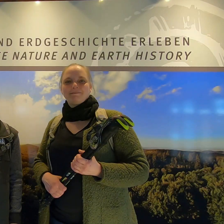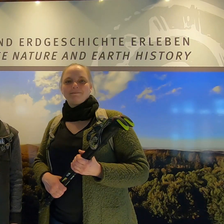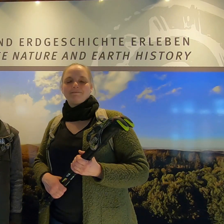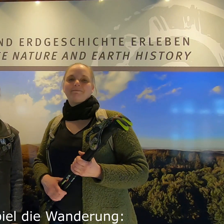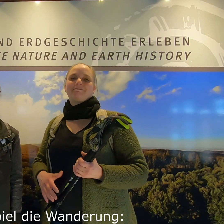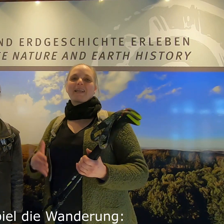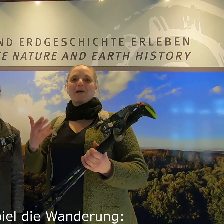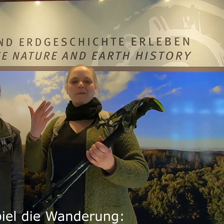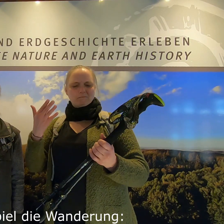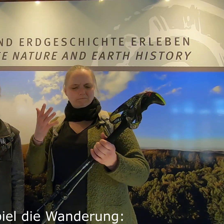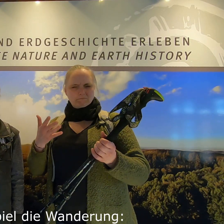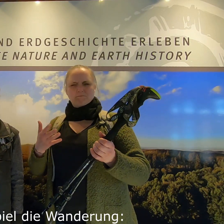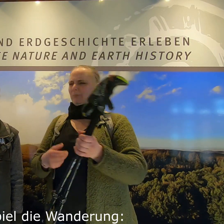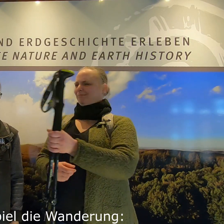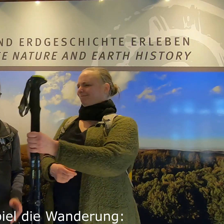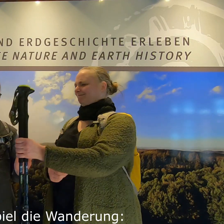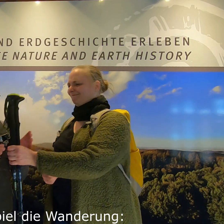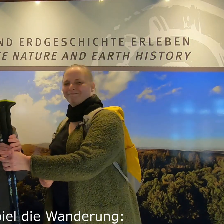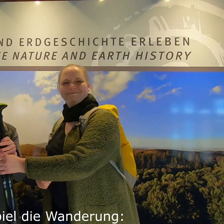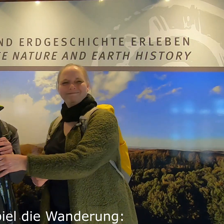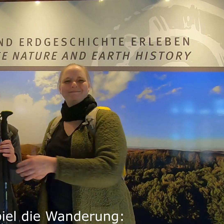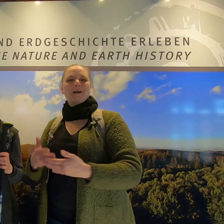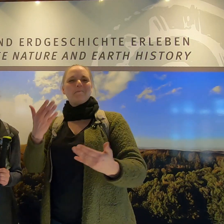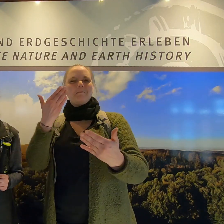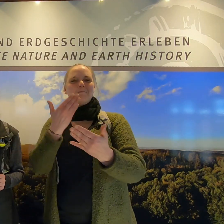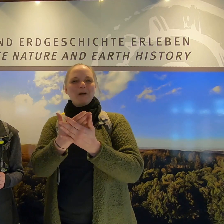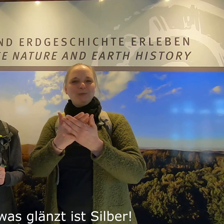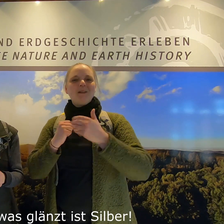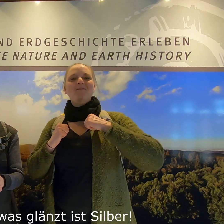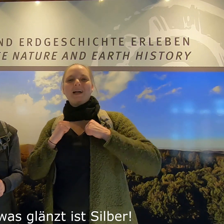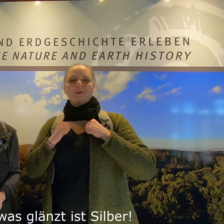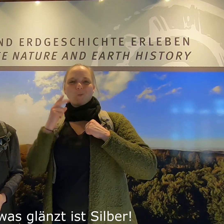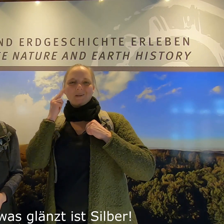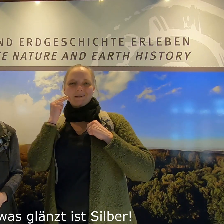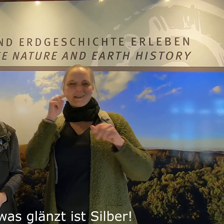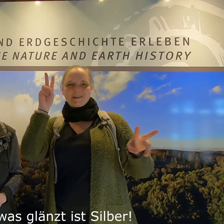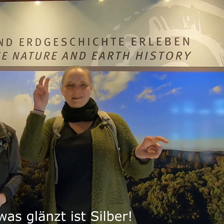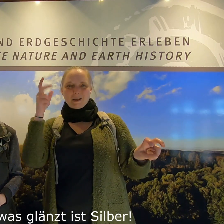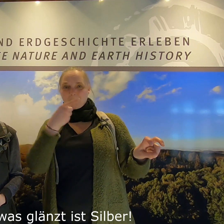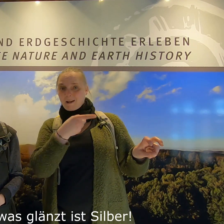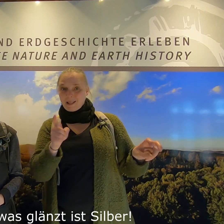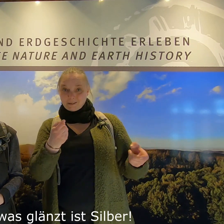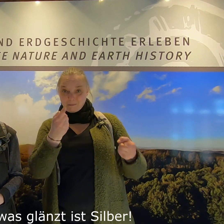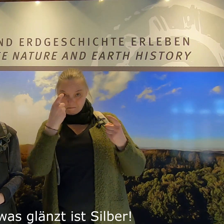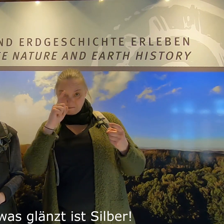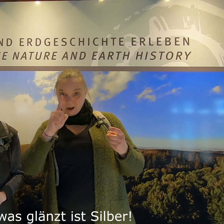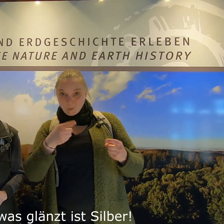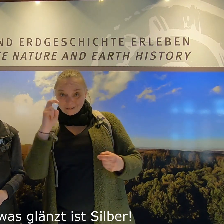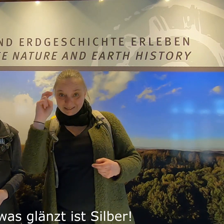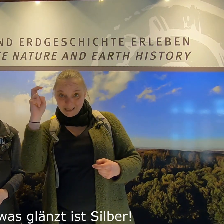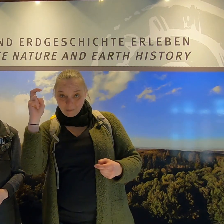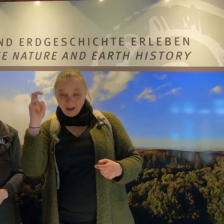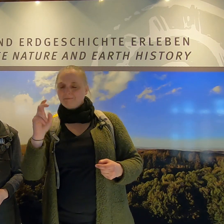Zum Beispiel die Wanderung O. Nicht alles, was glänzt, ist Silber.